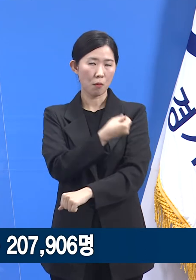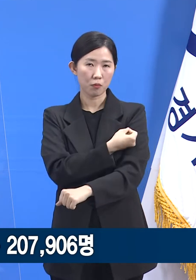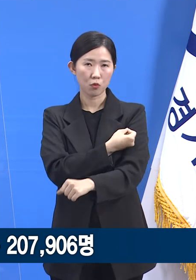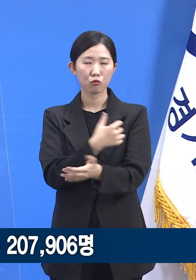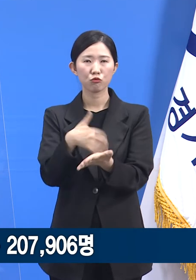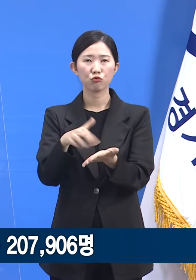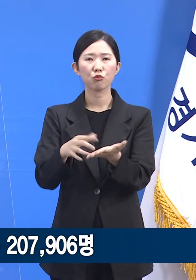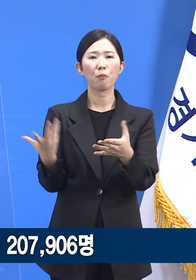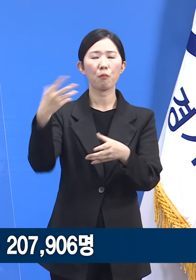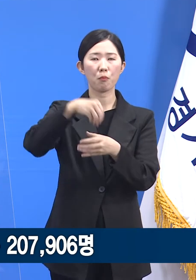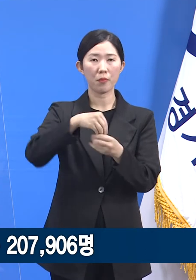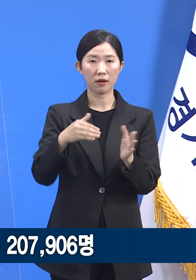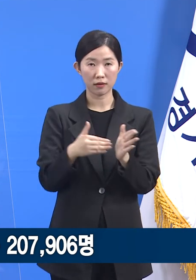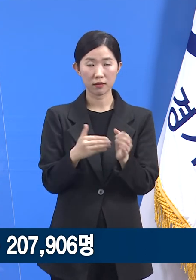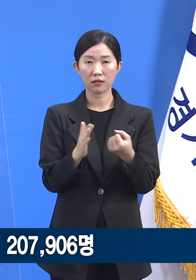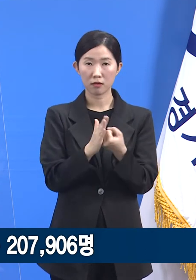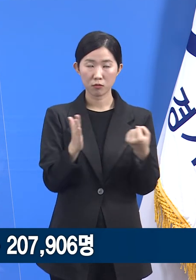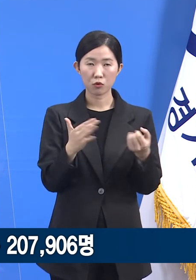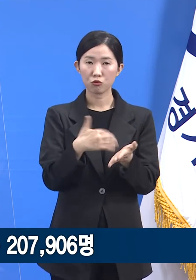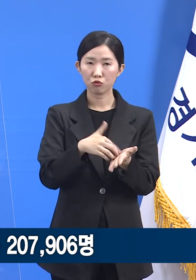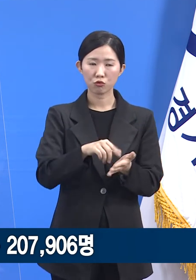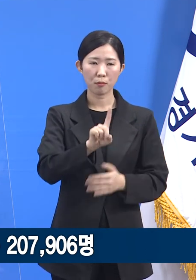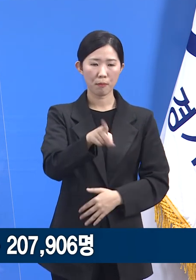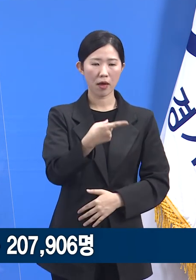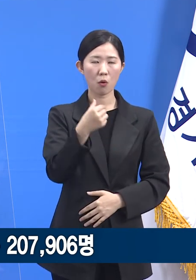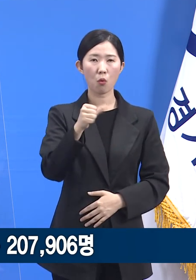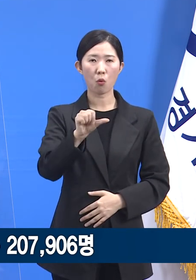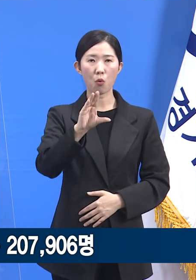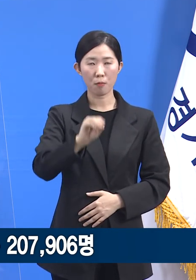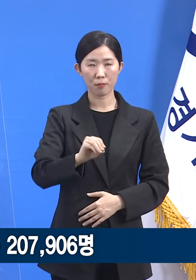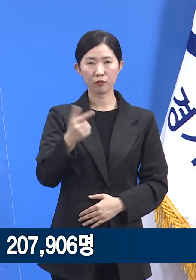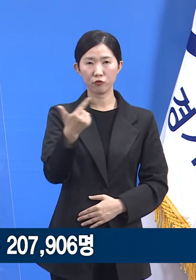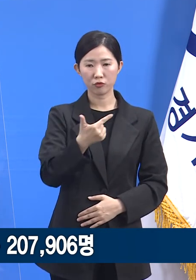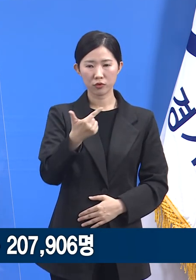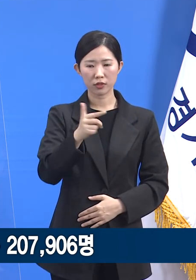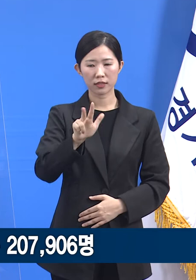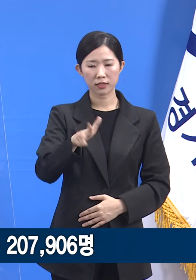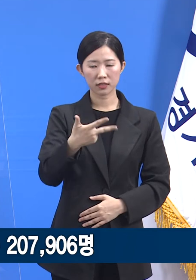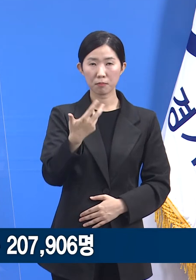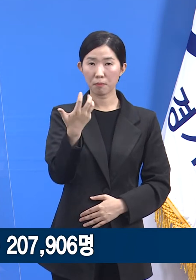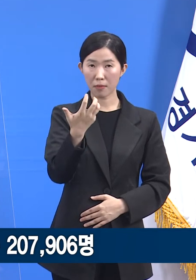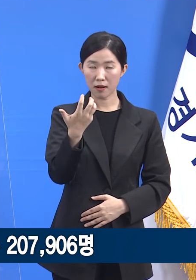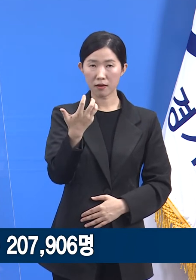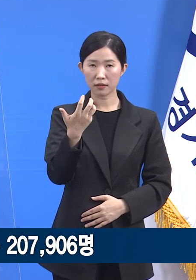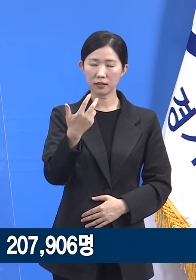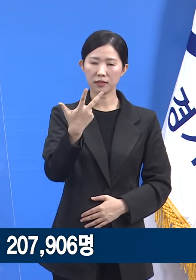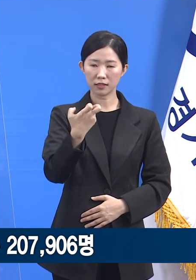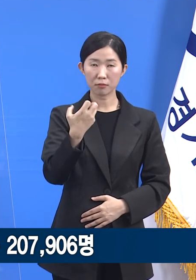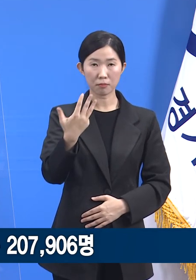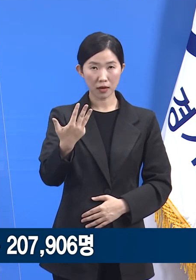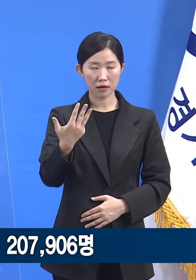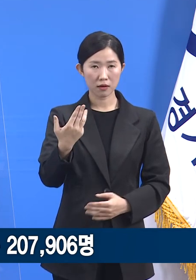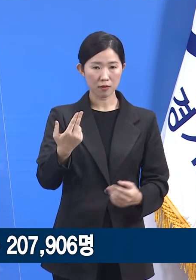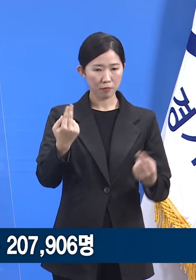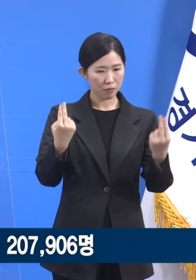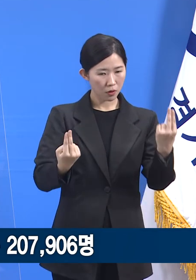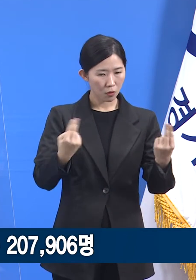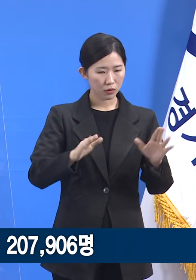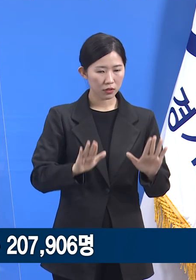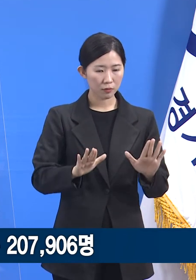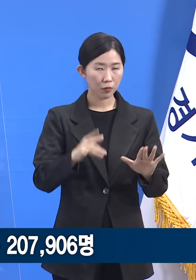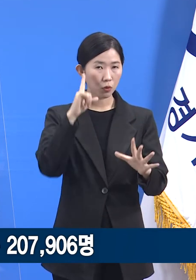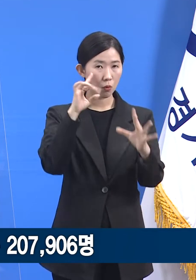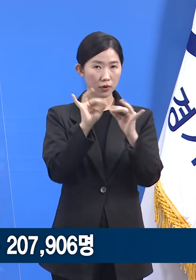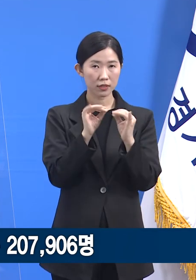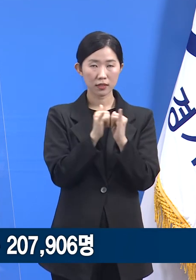접종 대상자 105만 6,078명 대비 접종 동의자는 78만 6